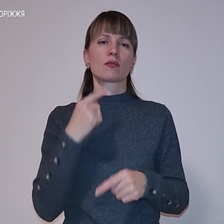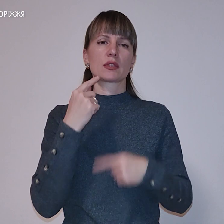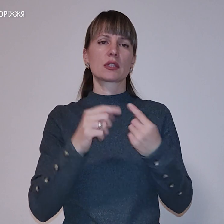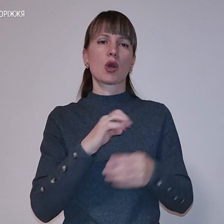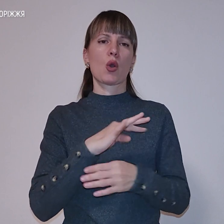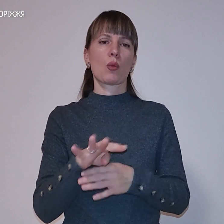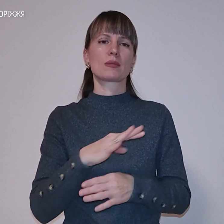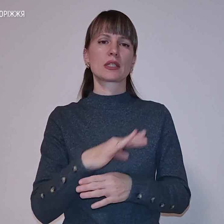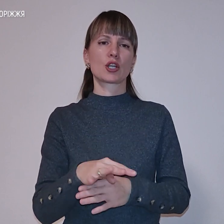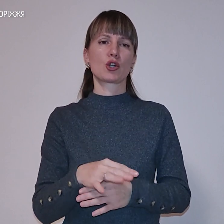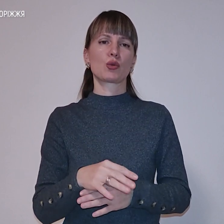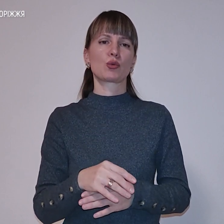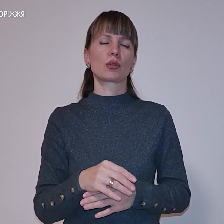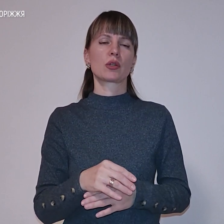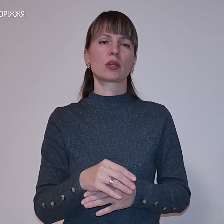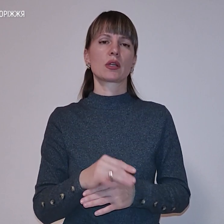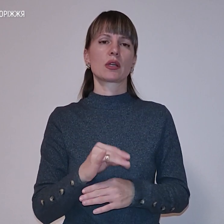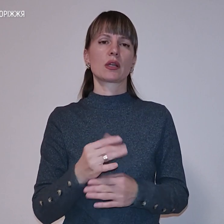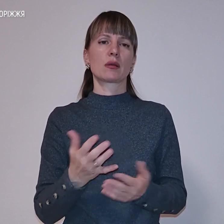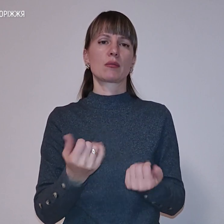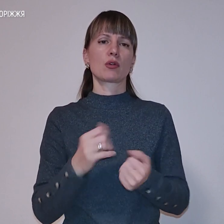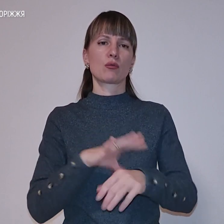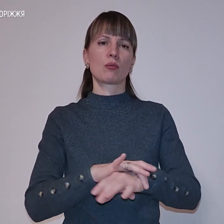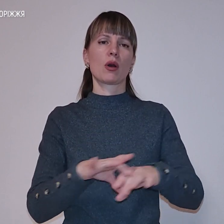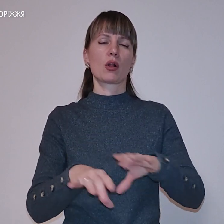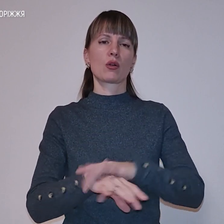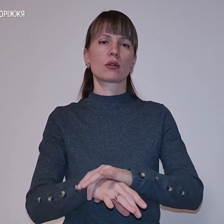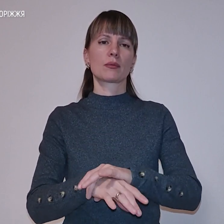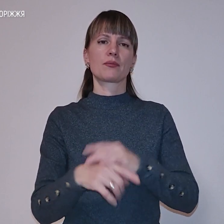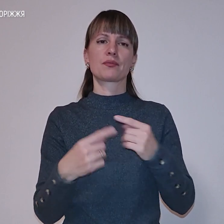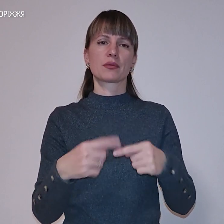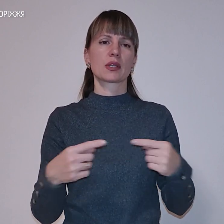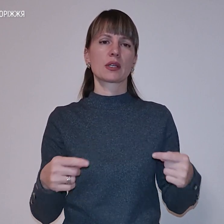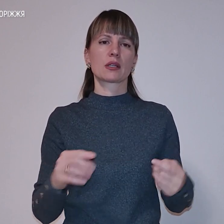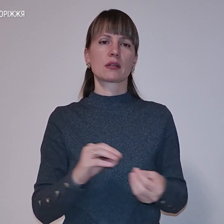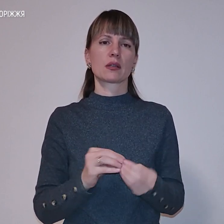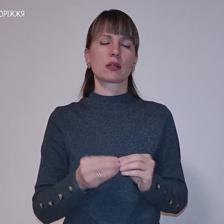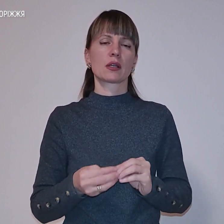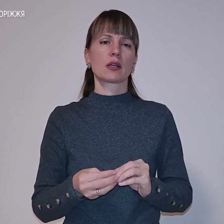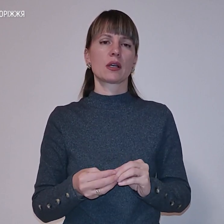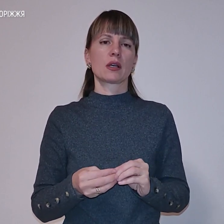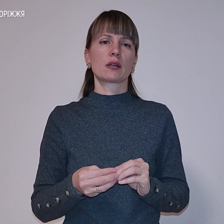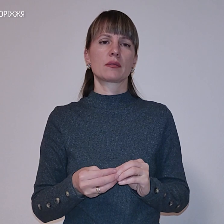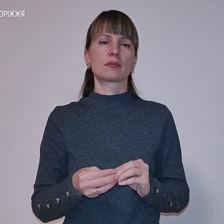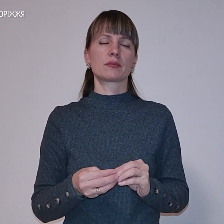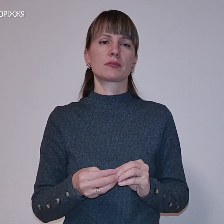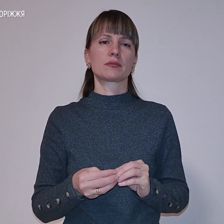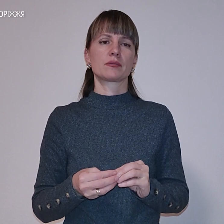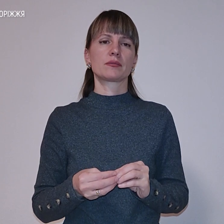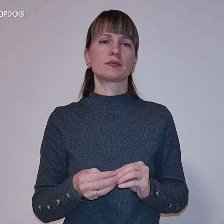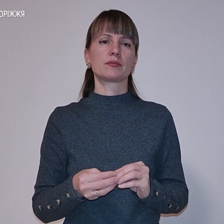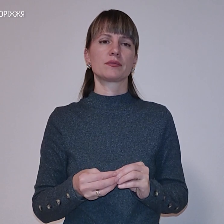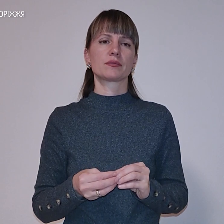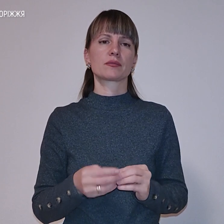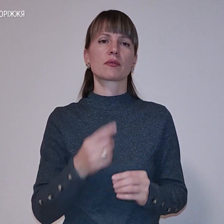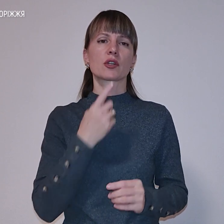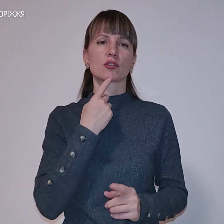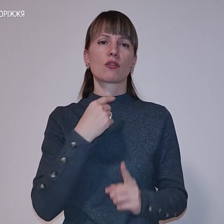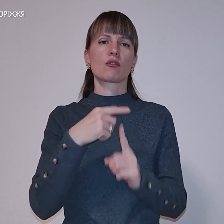беруть у полону різні. Маю Червоного Христа, тобто